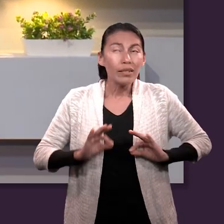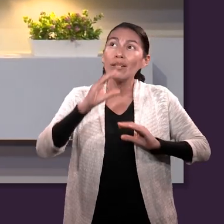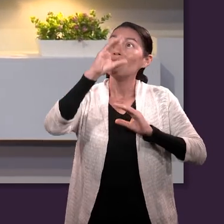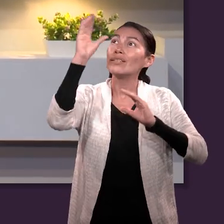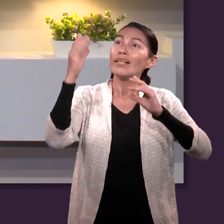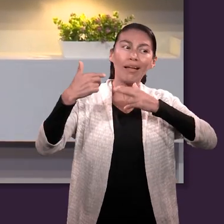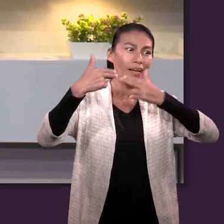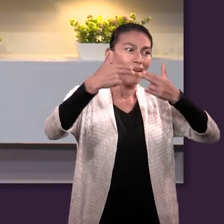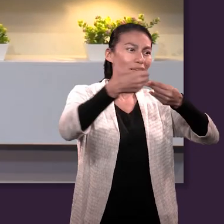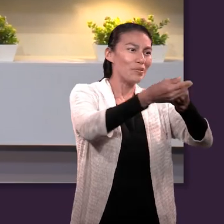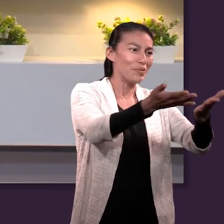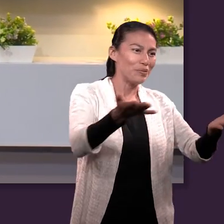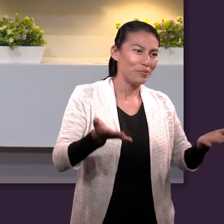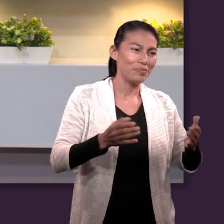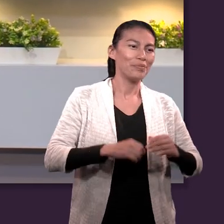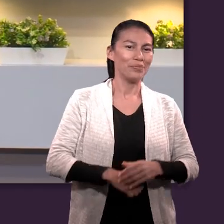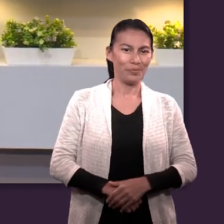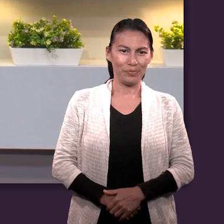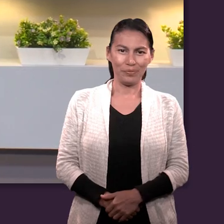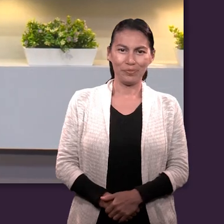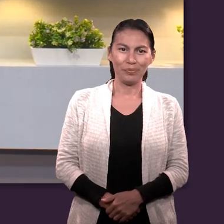recibirán la tierra por heredad.